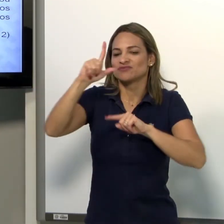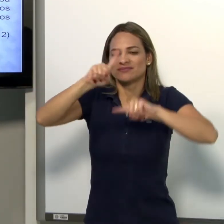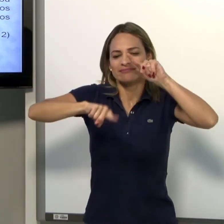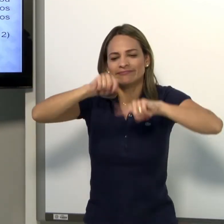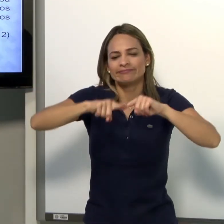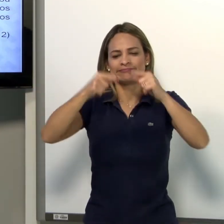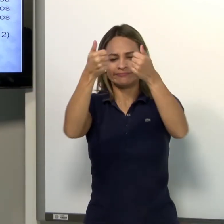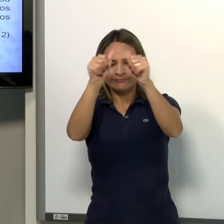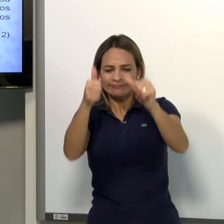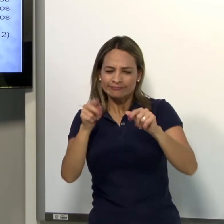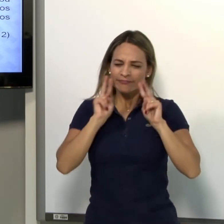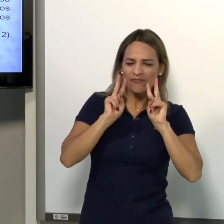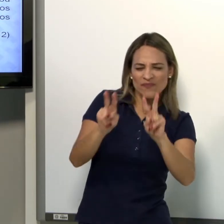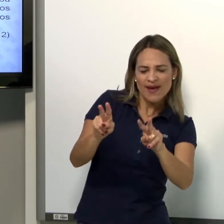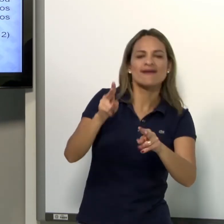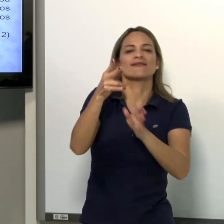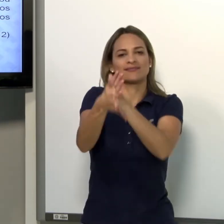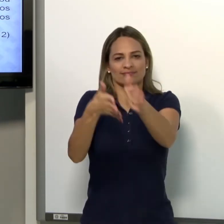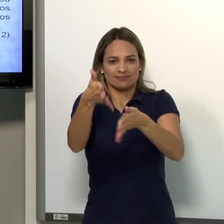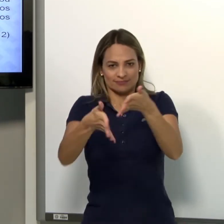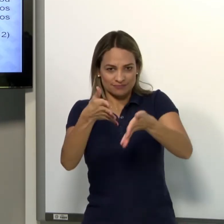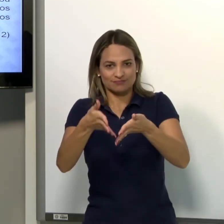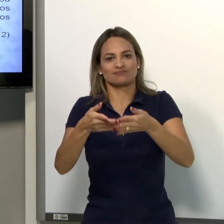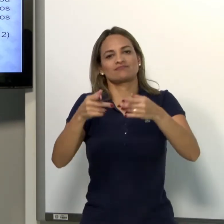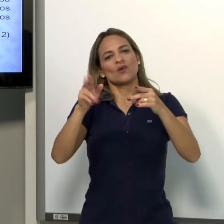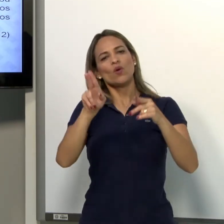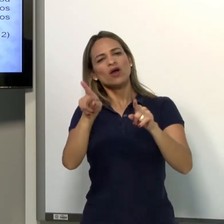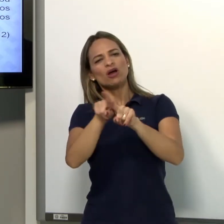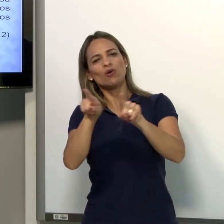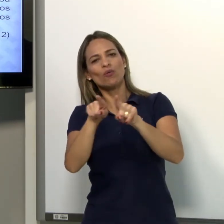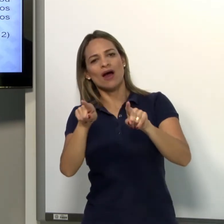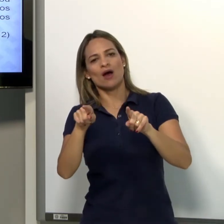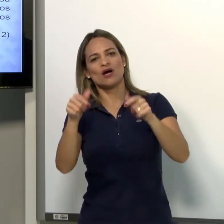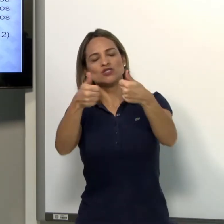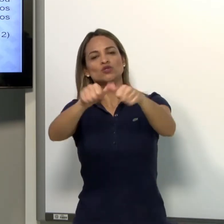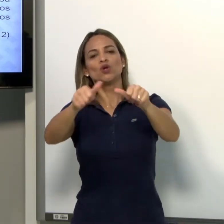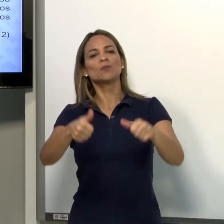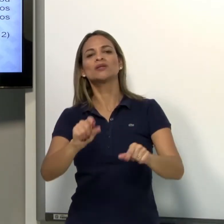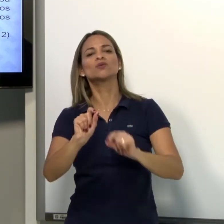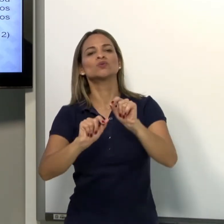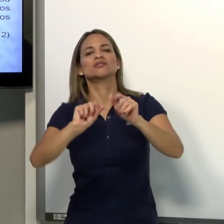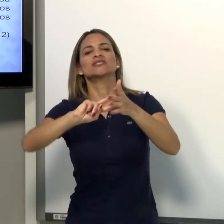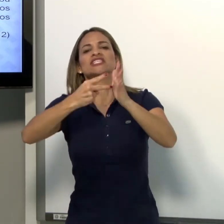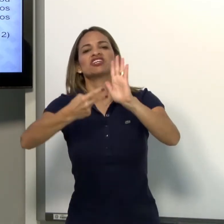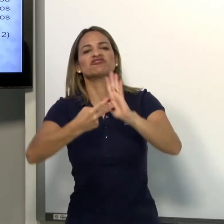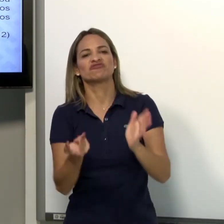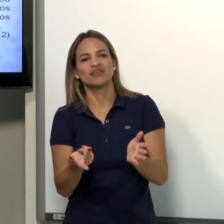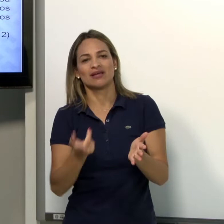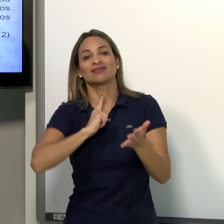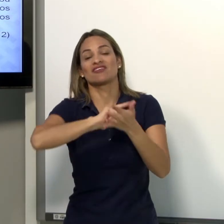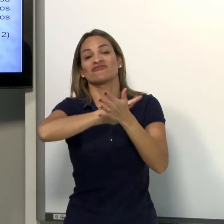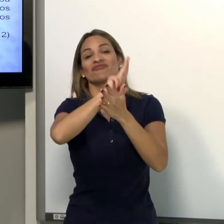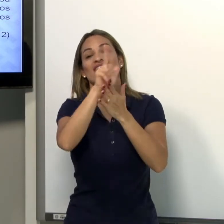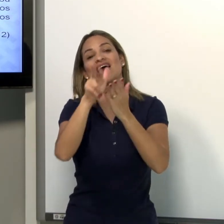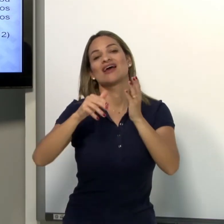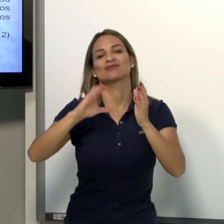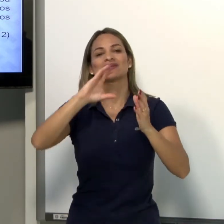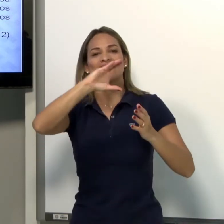Ele fala que o classificador, nas línguas de sinais, também se precisa saber o